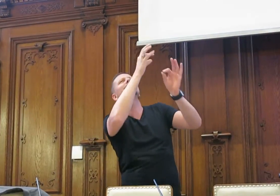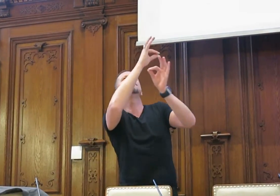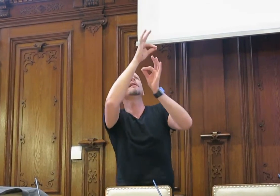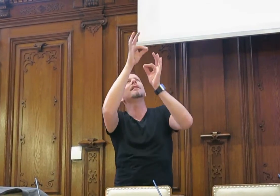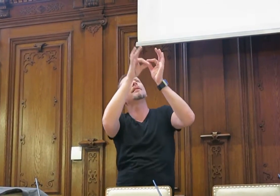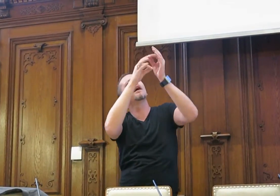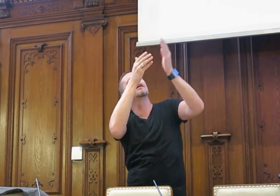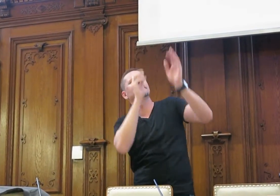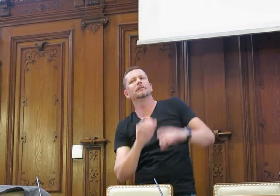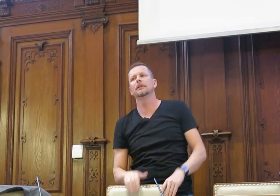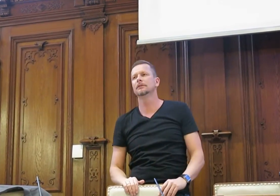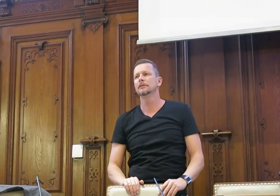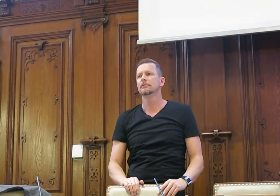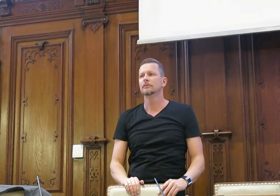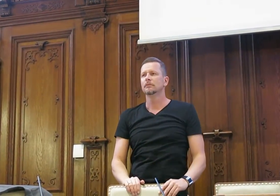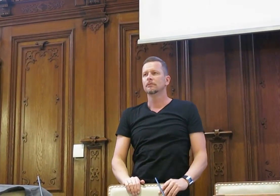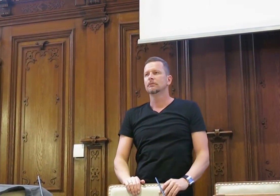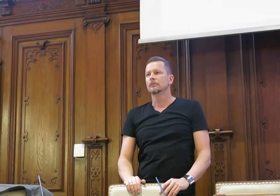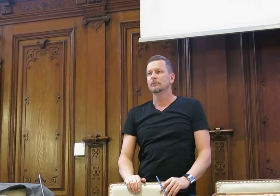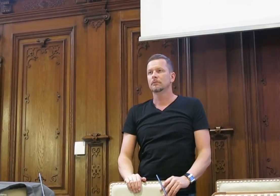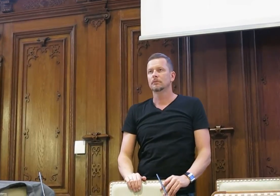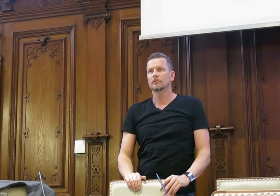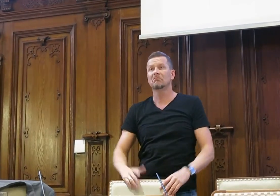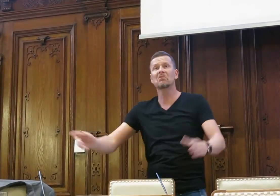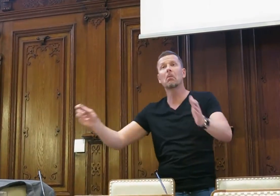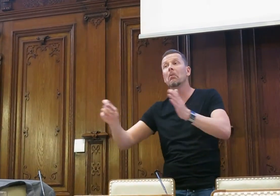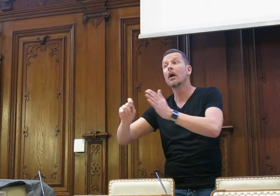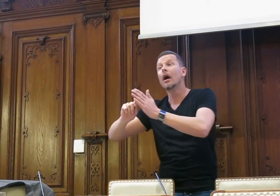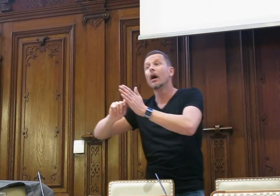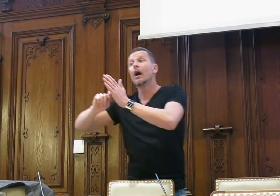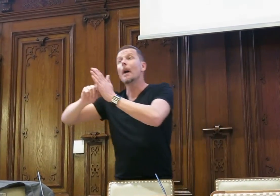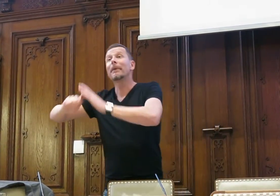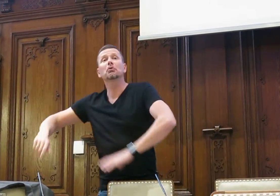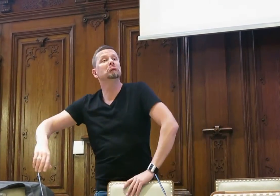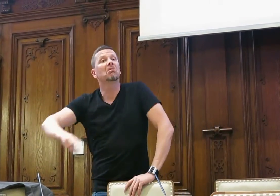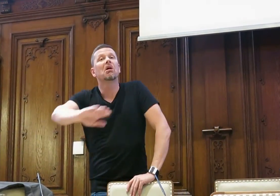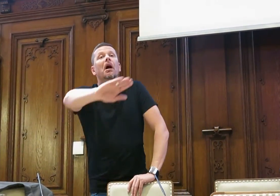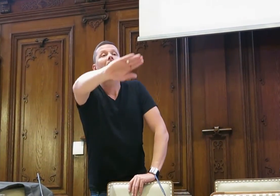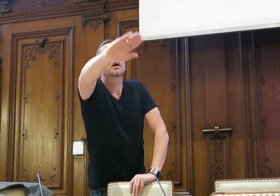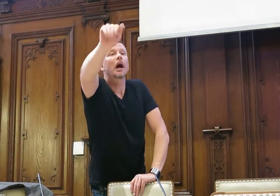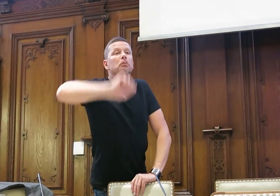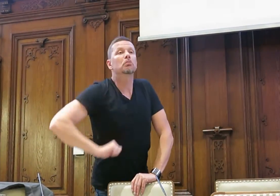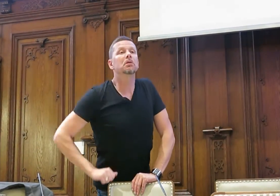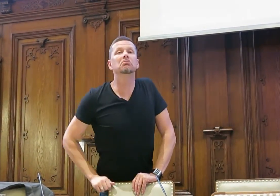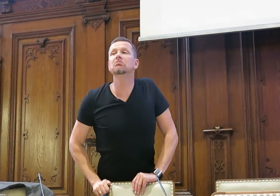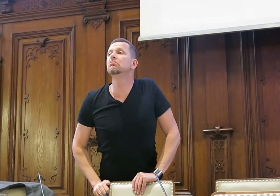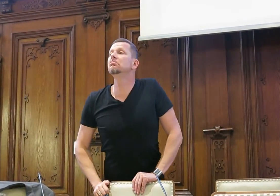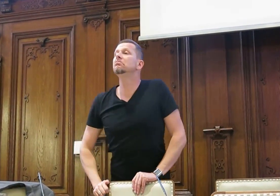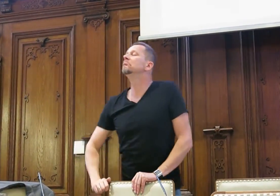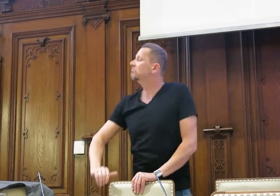Wolke für mich haben, wo ich mich alleine mal hinsetzen kann und träumen. Petrus sagt, das ist überhaupt kein Problem, mache ich für dich.